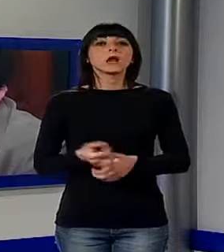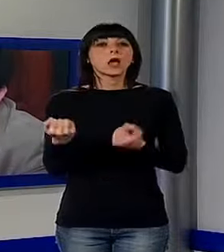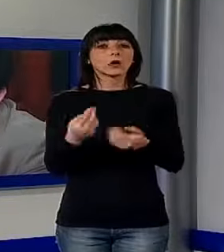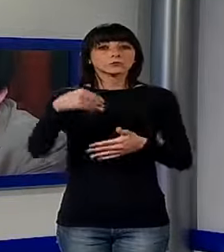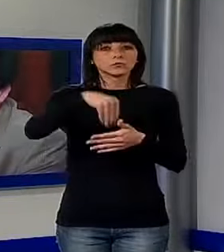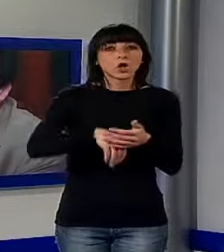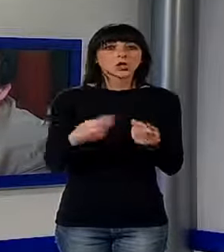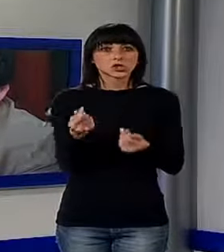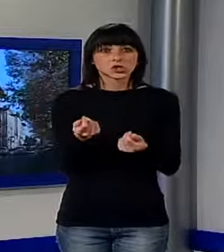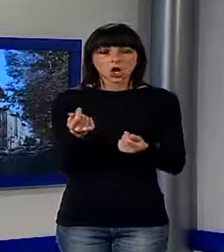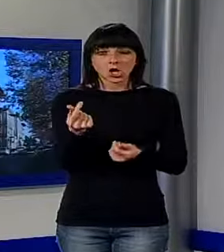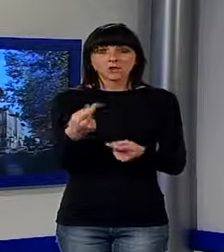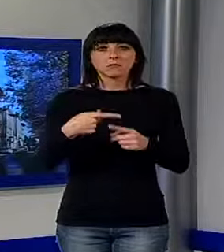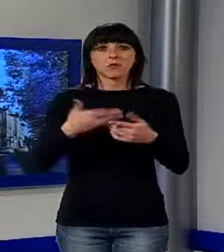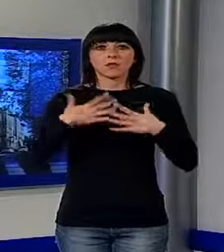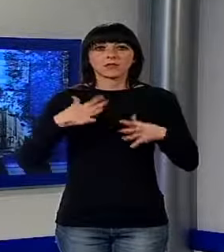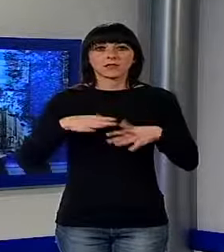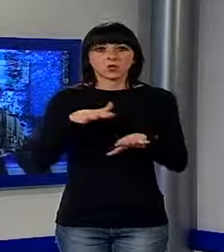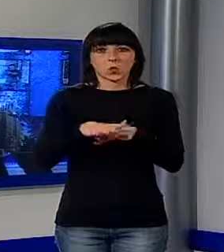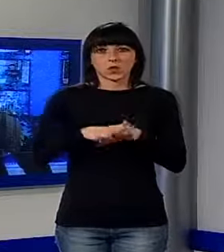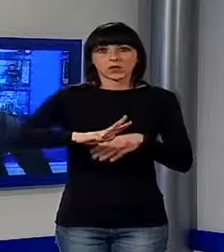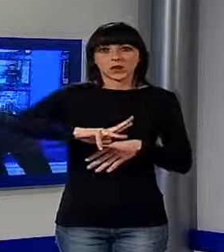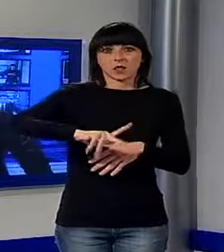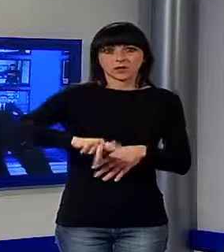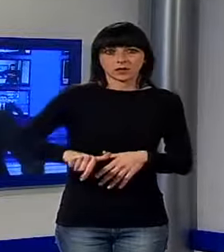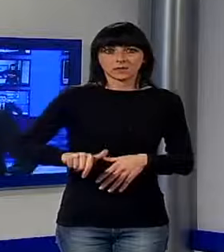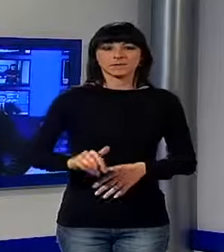rubati e tutto il vestiario utilizzato per il colpo.